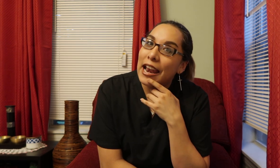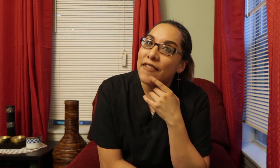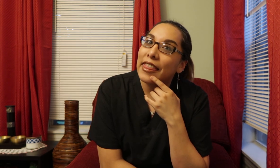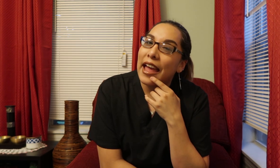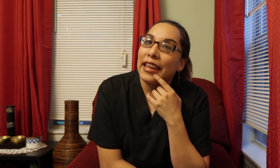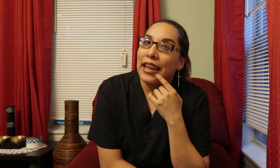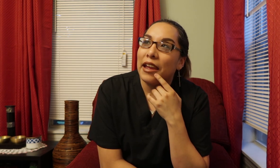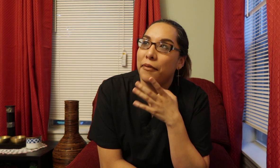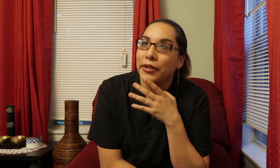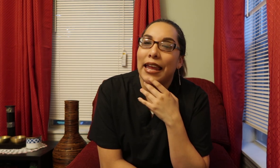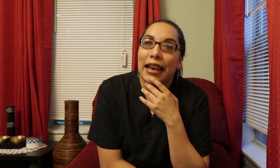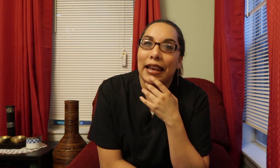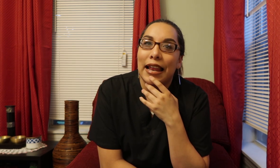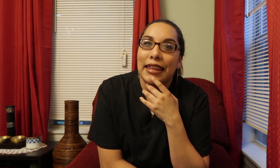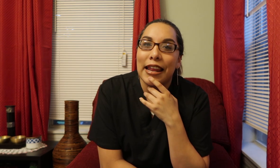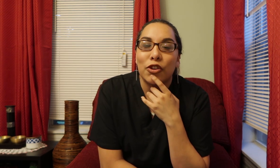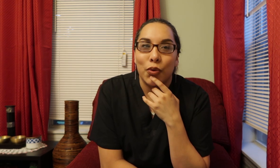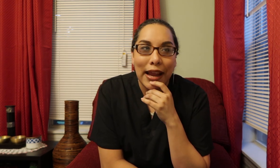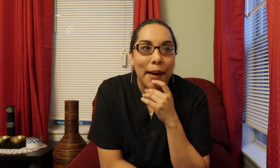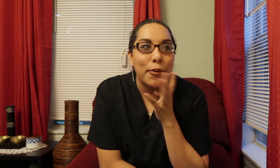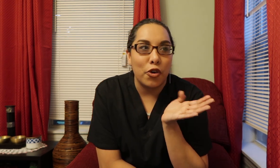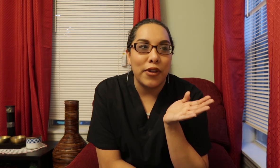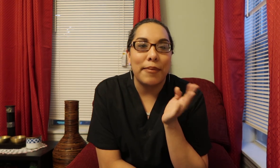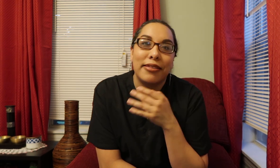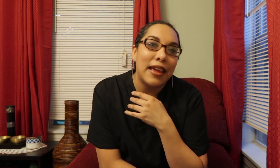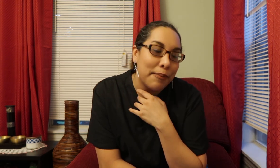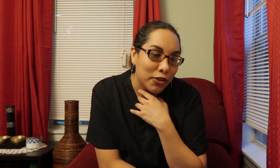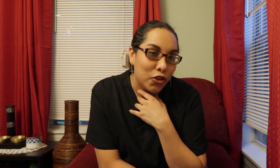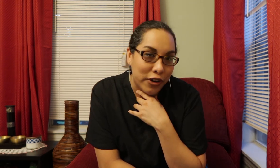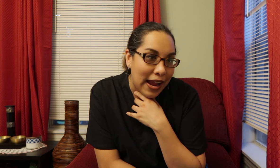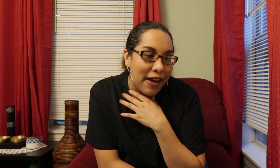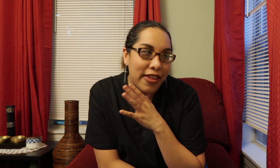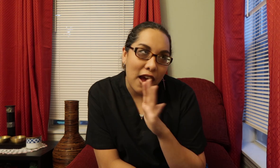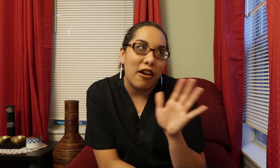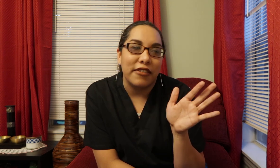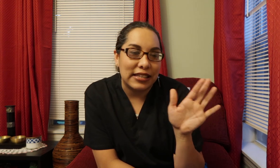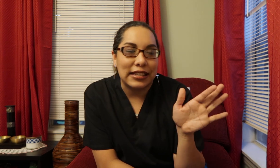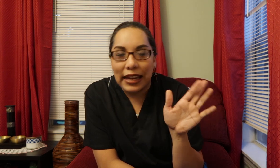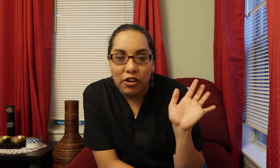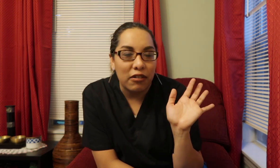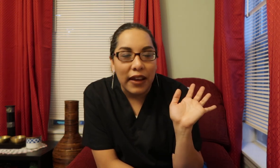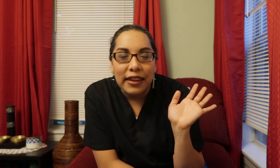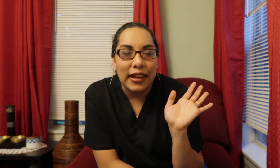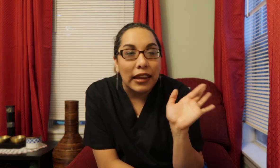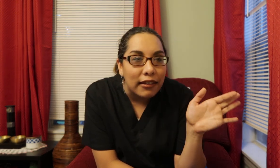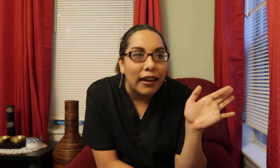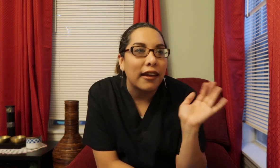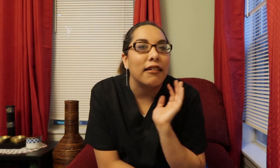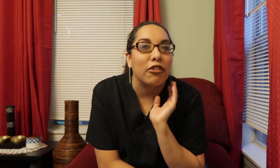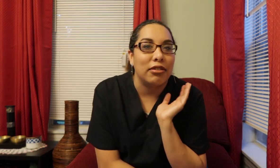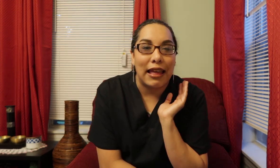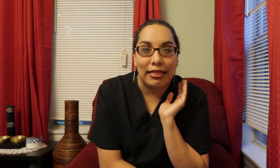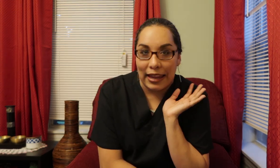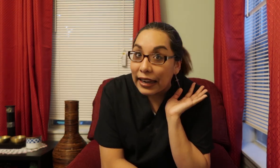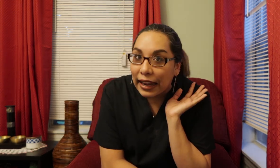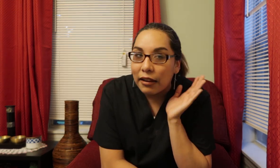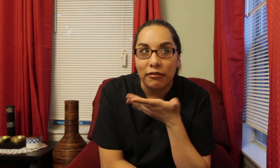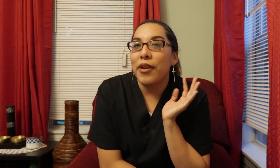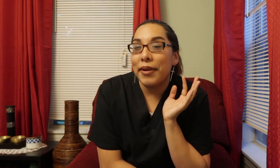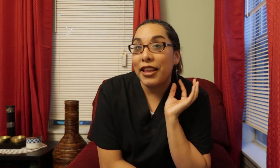dé verdad Que pues que él tiene a su hija Pero obviamente lo niega, ¿verdad? Obviamente no va a decir que lo tiene Obviamente